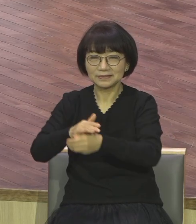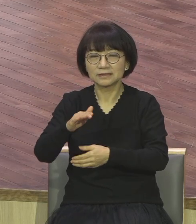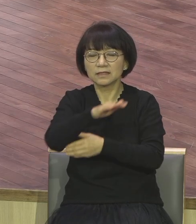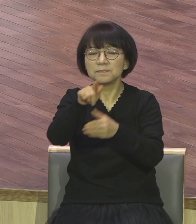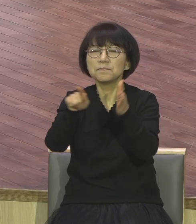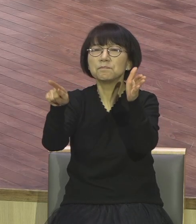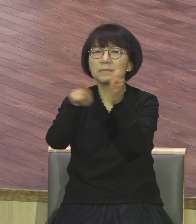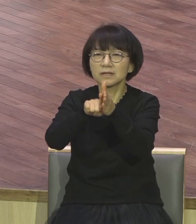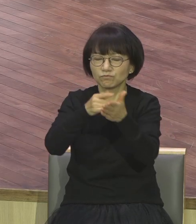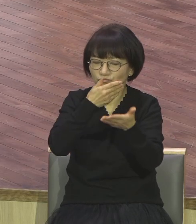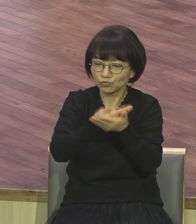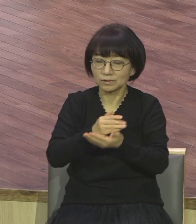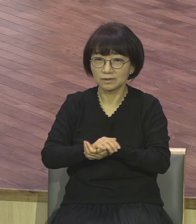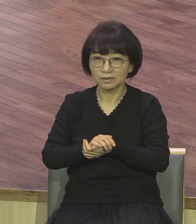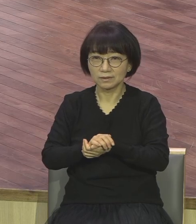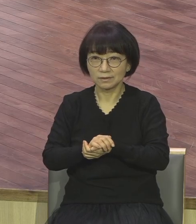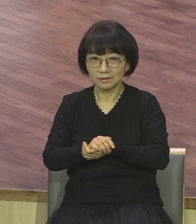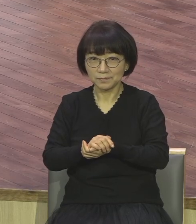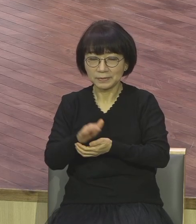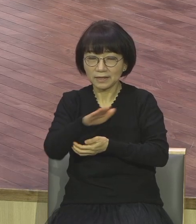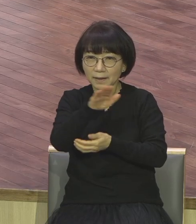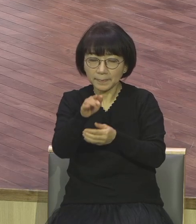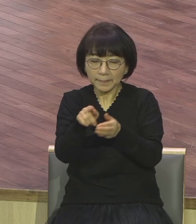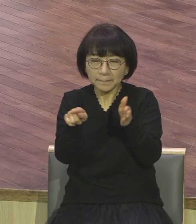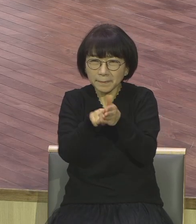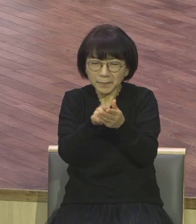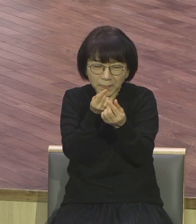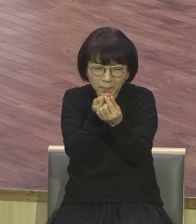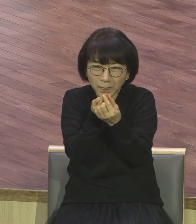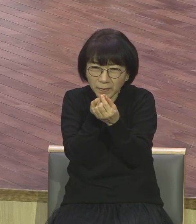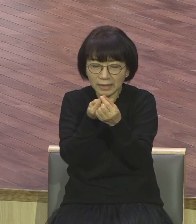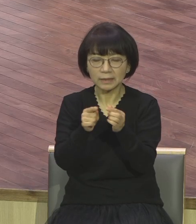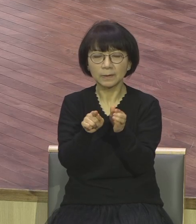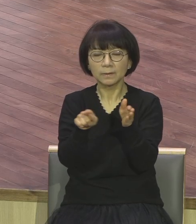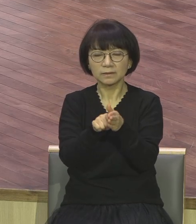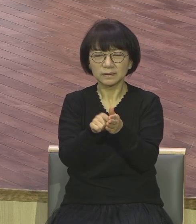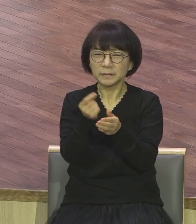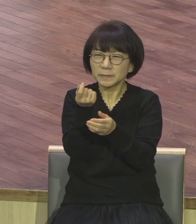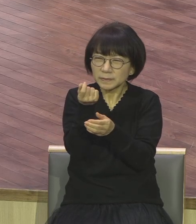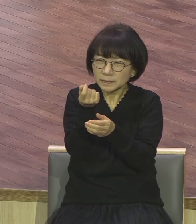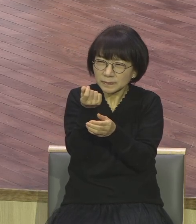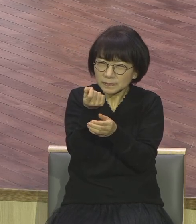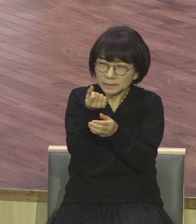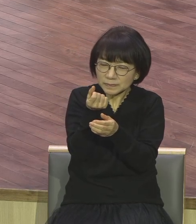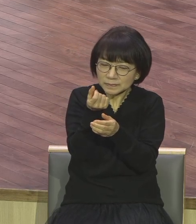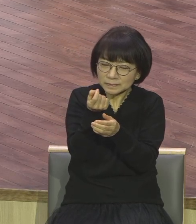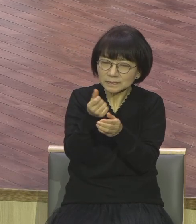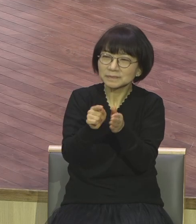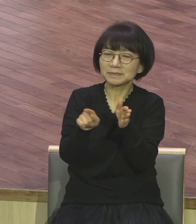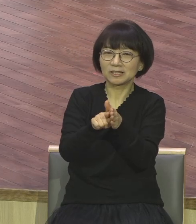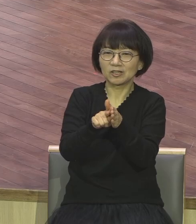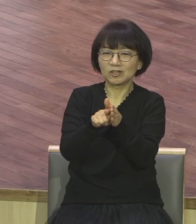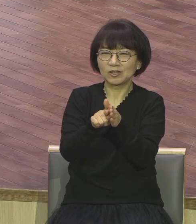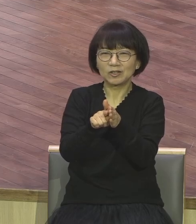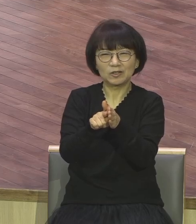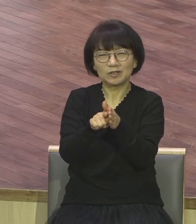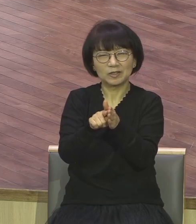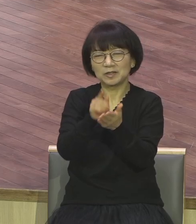믿느냐에 따라서 그렇게 조금 믿어요. 안 믿는 거 아니에요. 예수 믿는데 어떻게 예수 안 믿겠어요. 교회 나오는데 어떻게 하나님 안